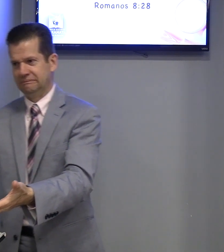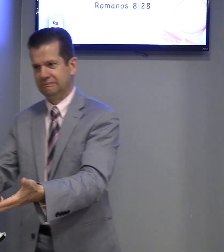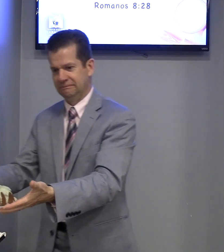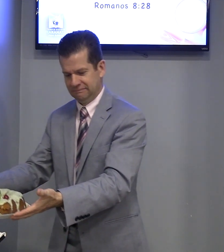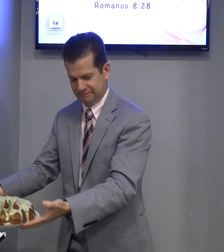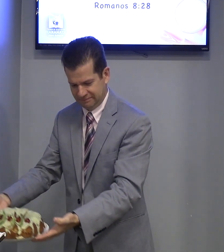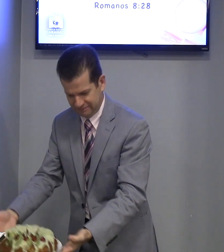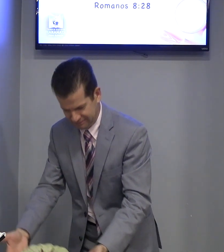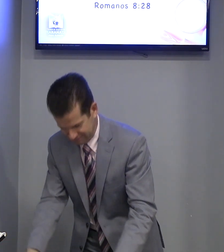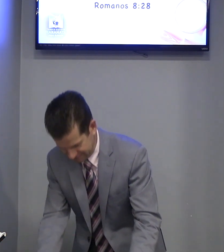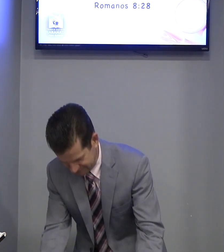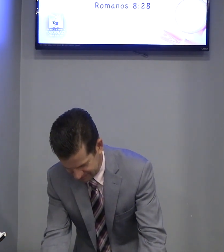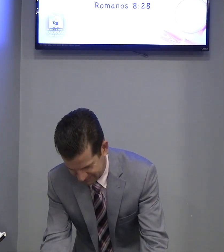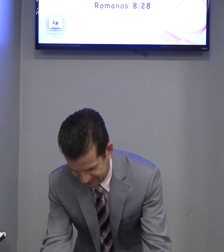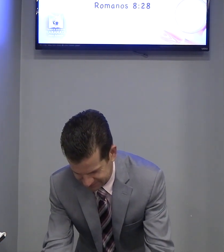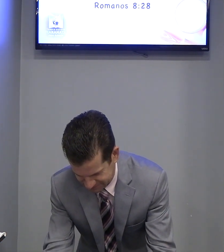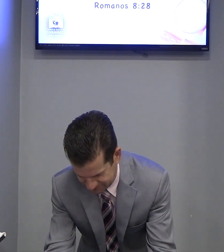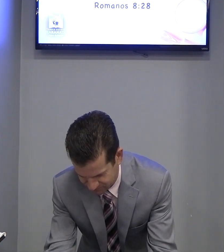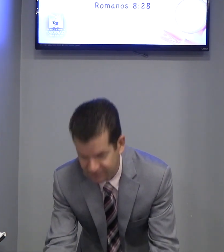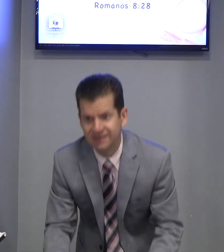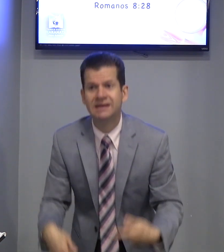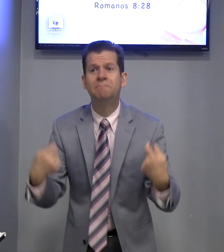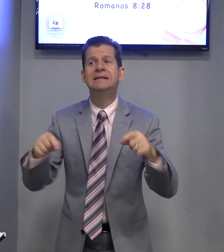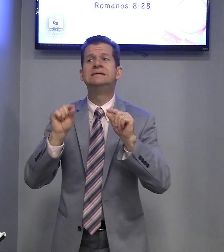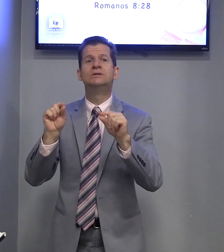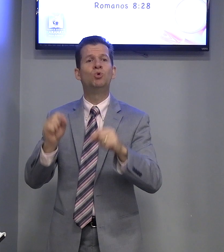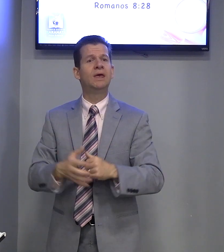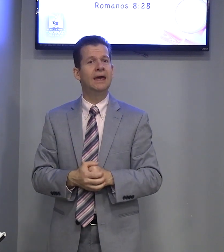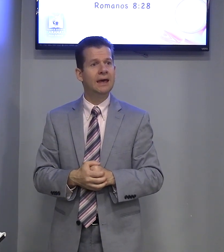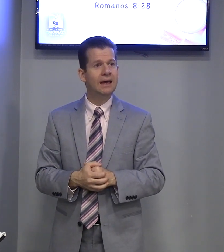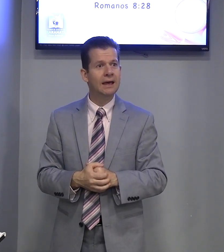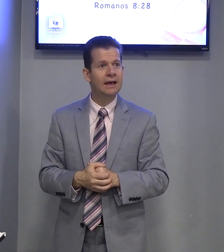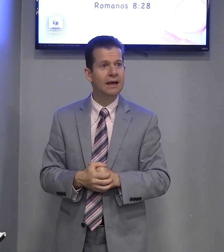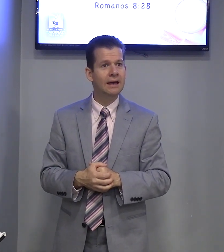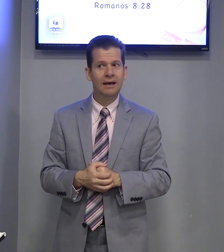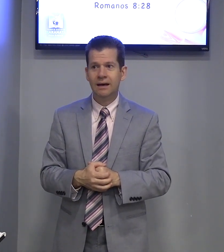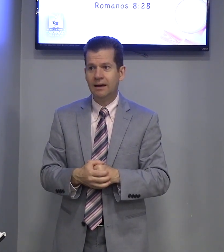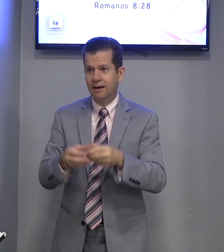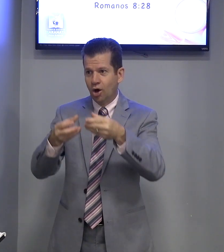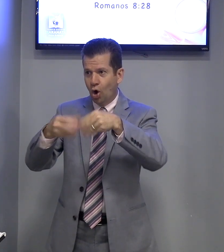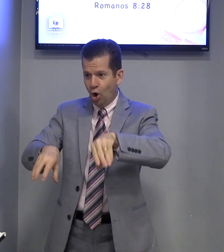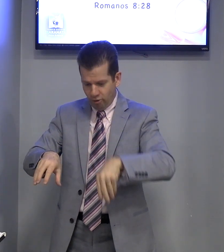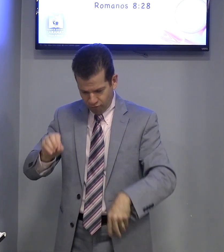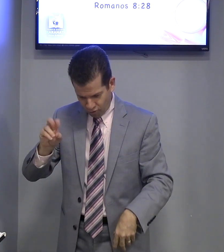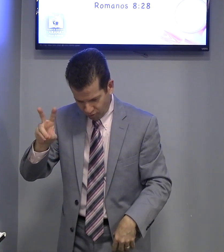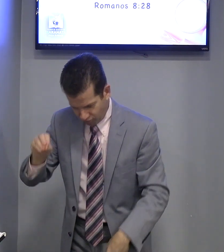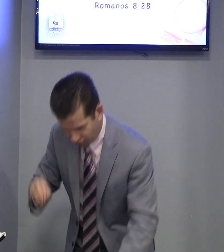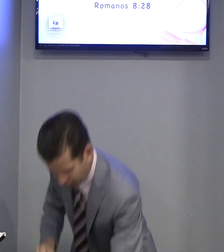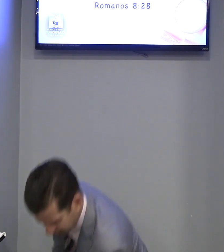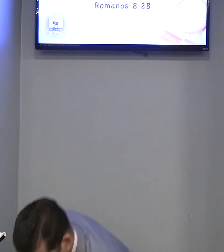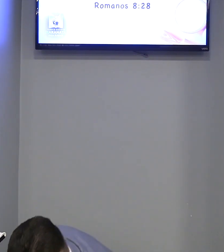Farinha. Precisa do quê? Ovo? Farinha.